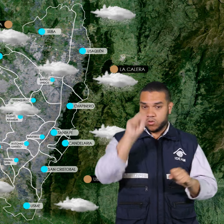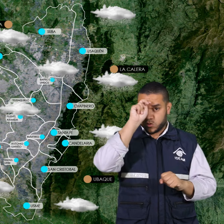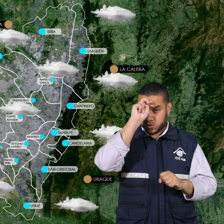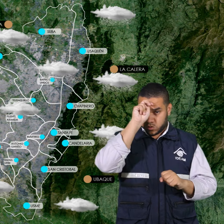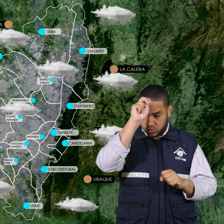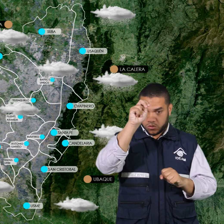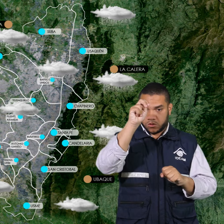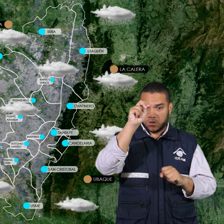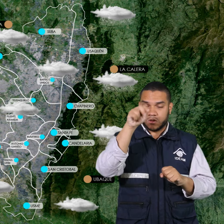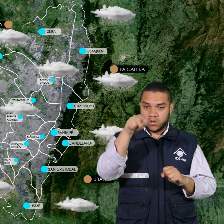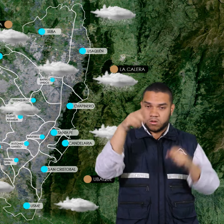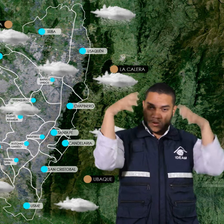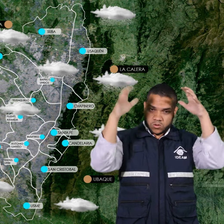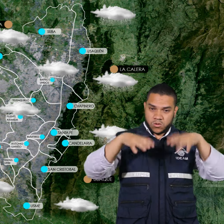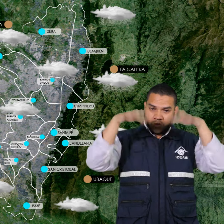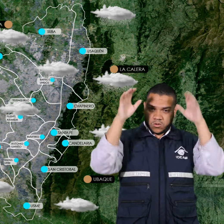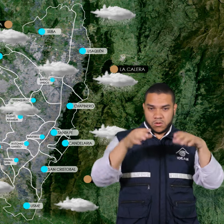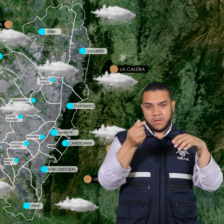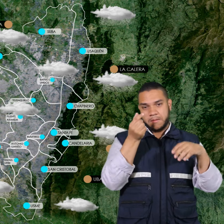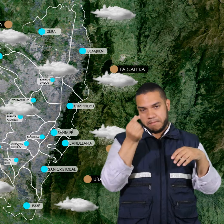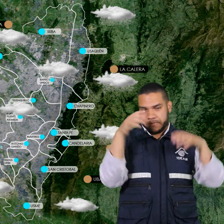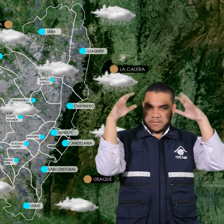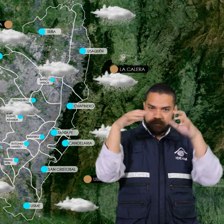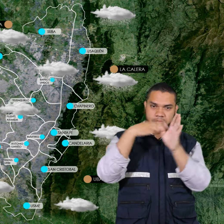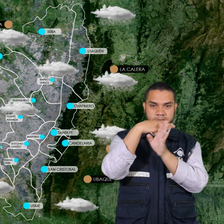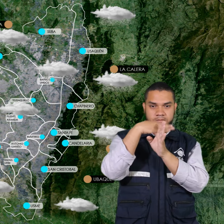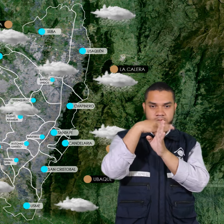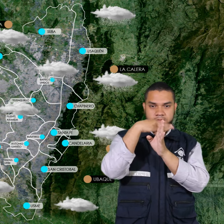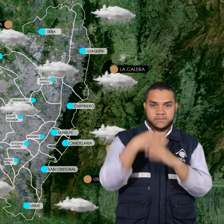con precipitaciones de carácter entre ligero y moderado